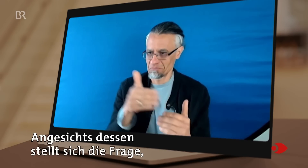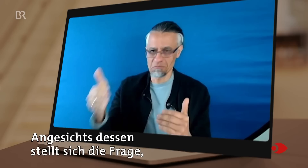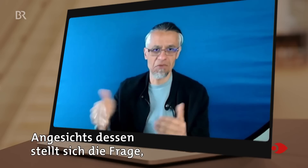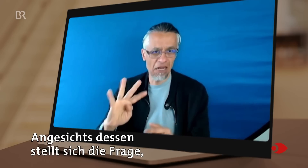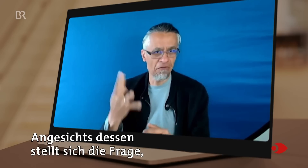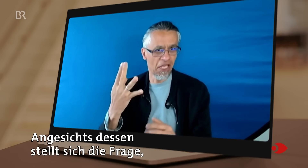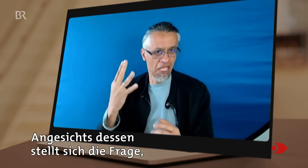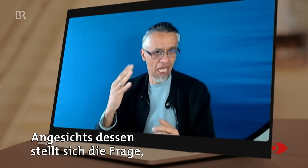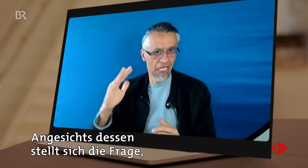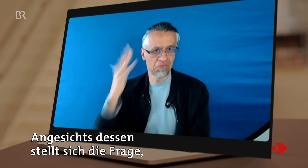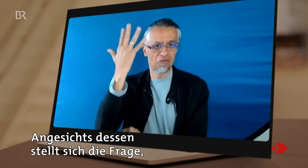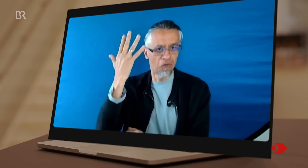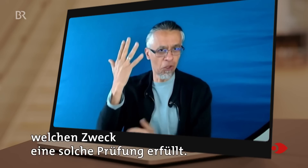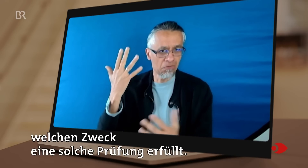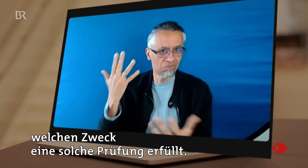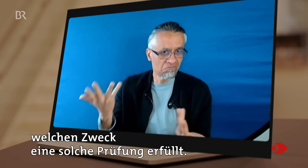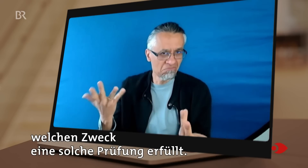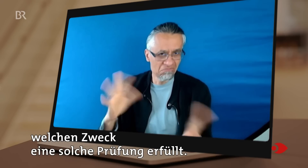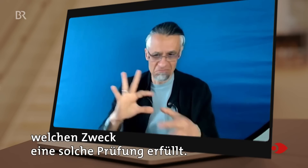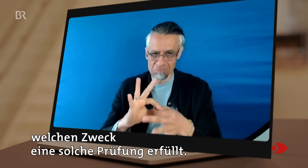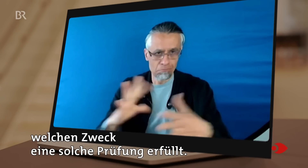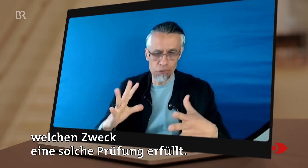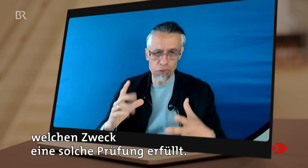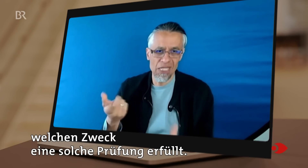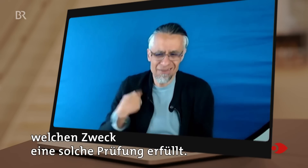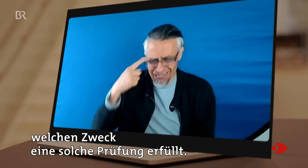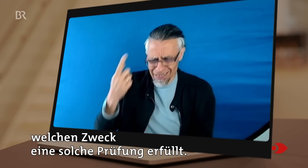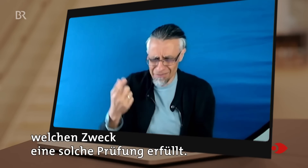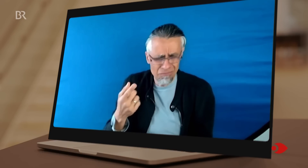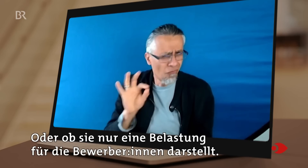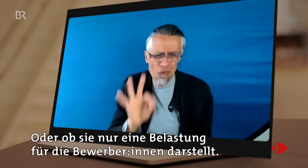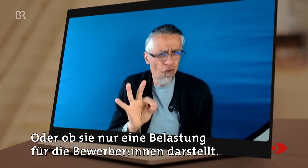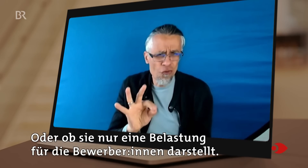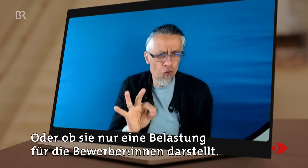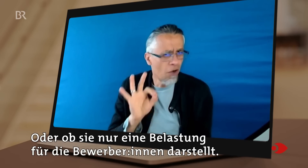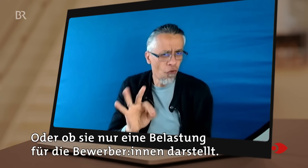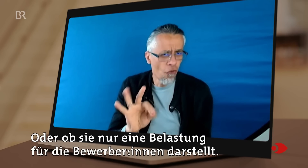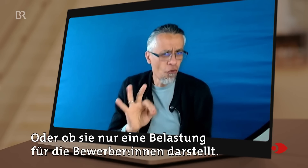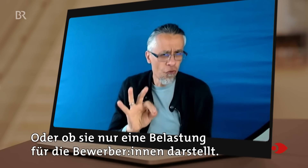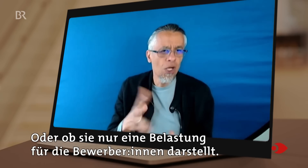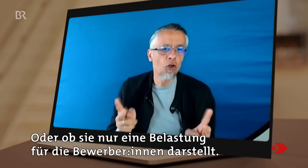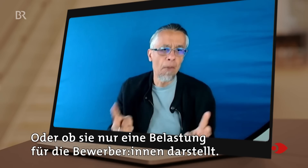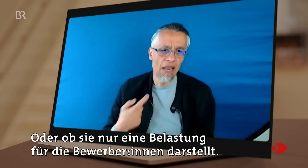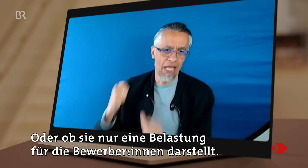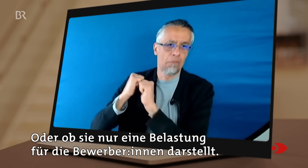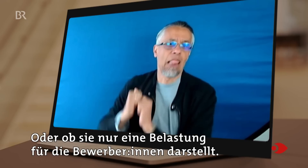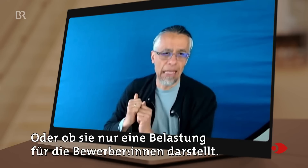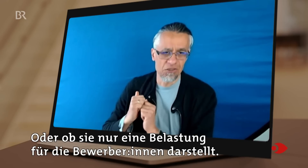Angesichts dessen stellt sich die Frage, welchen Zweck eine solche Prüfung erfüllt oder ob sie nur eine Belastung für die BewerberInnen